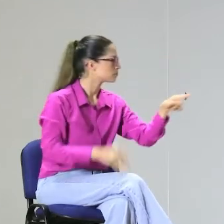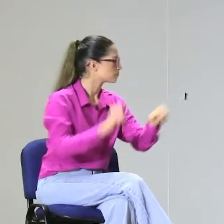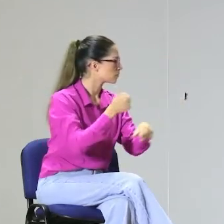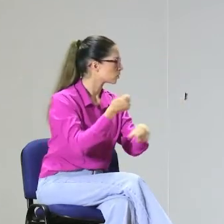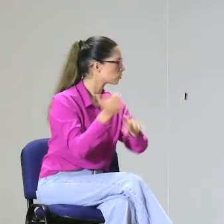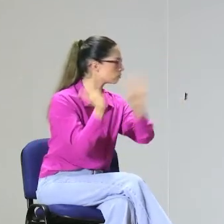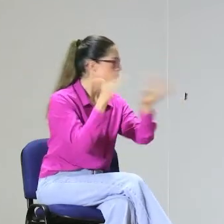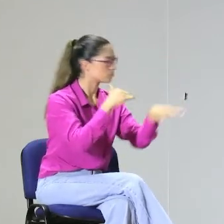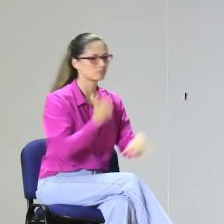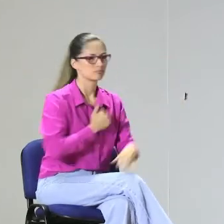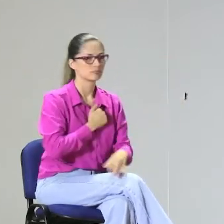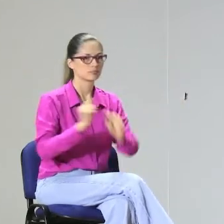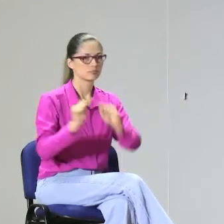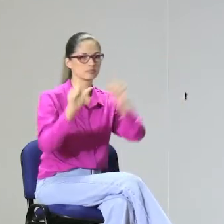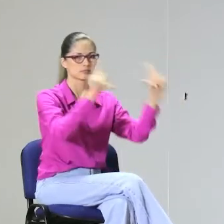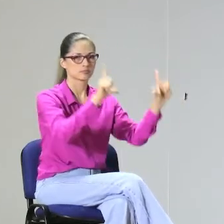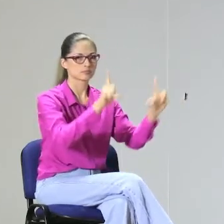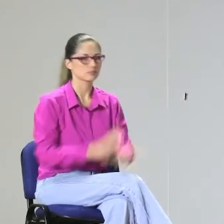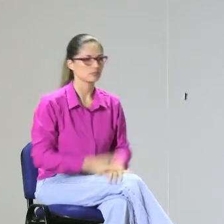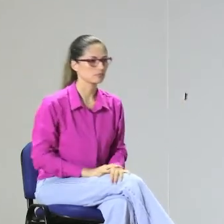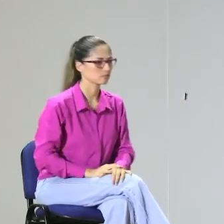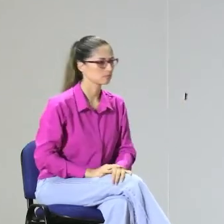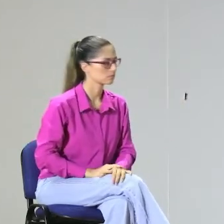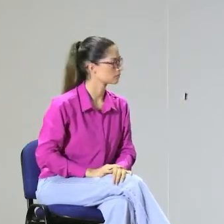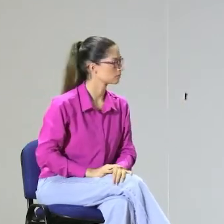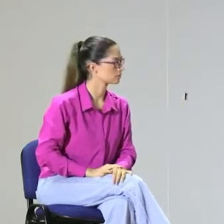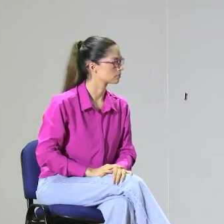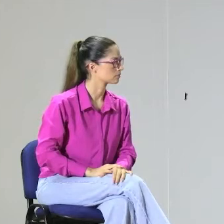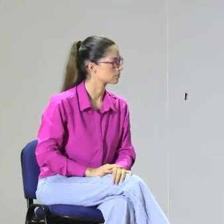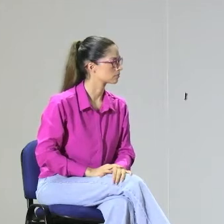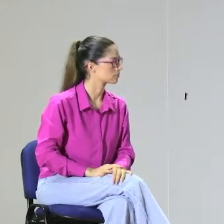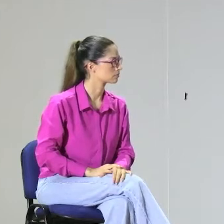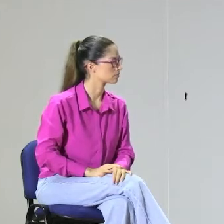lingüístico. Esta confusión la voy a aclarar con la siguiente diapositiva.